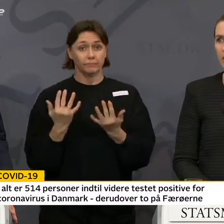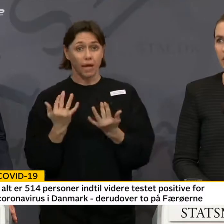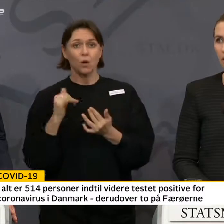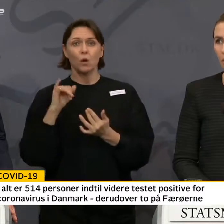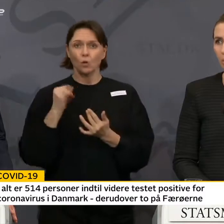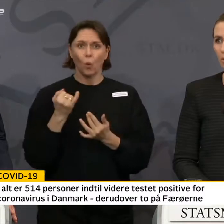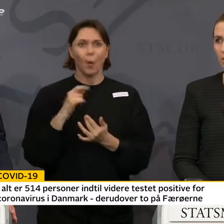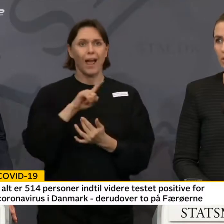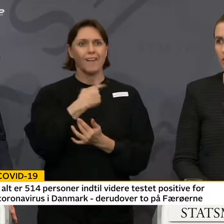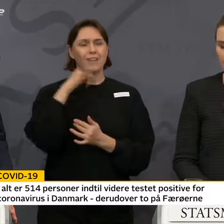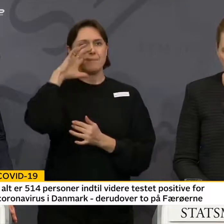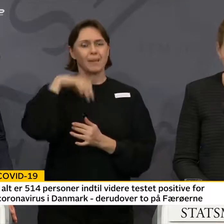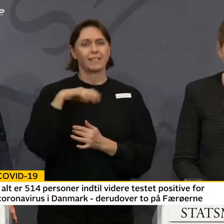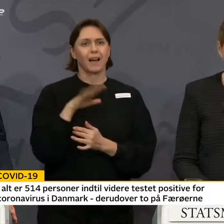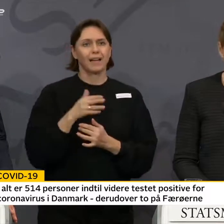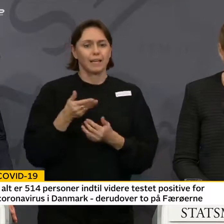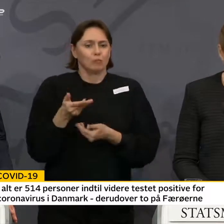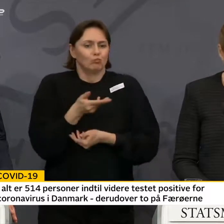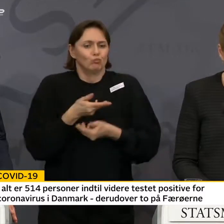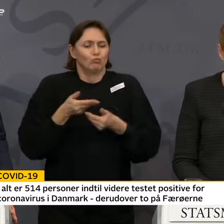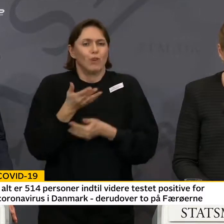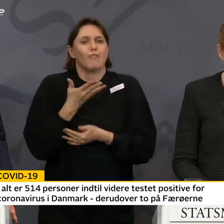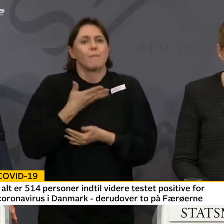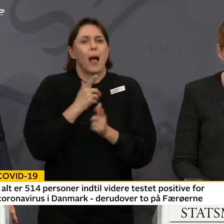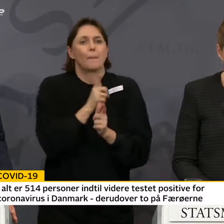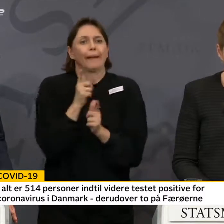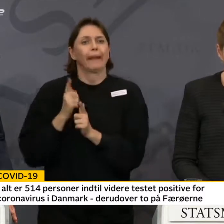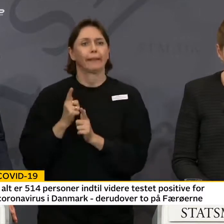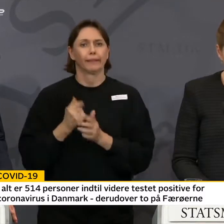at vi mennesker ikke omgås hinanden for meget.